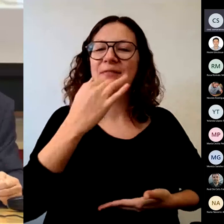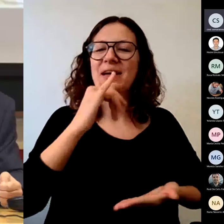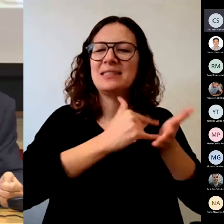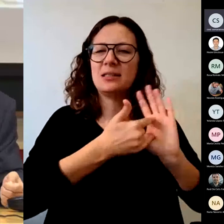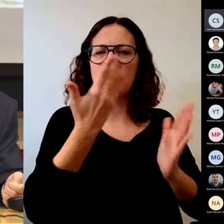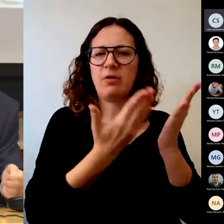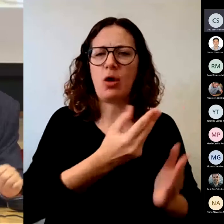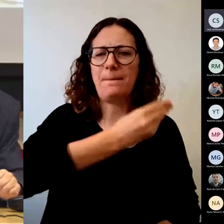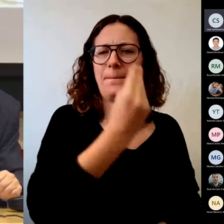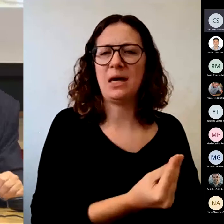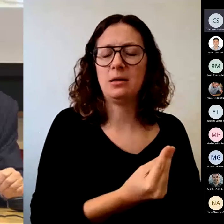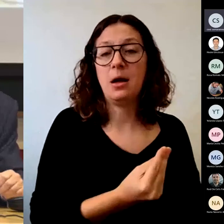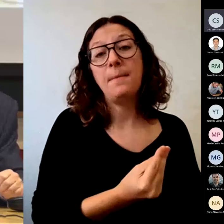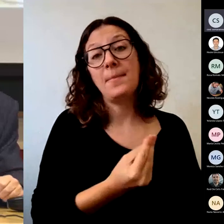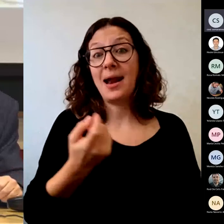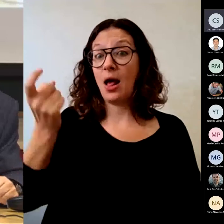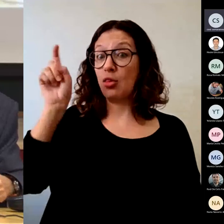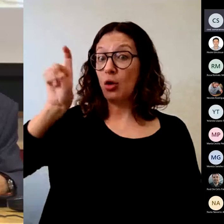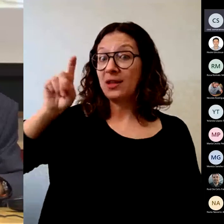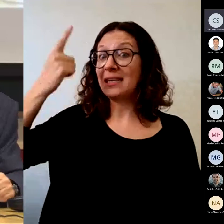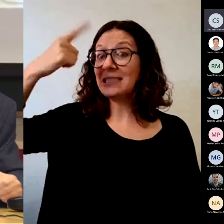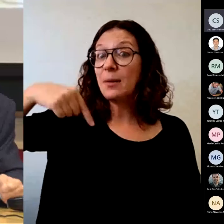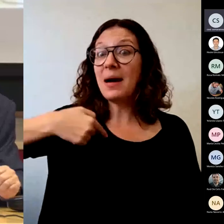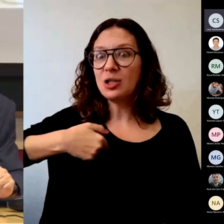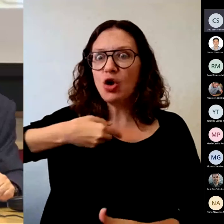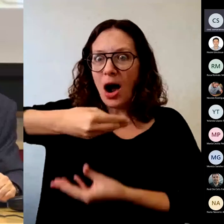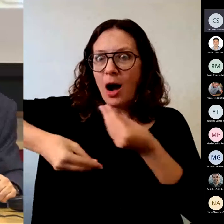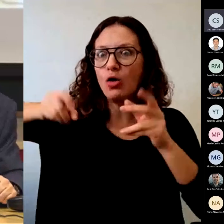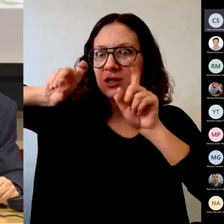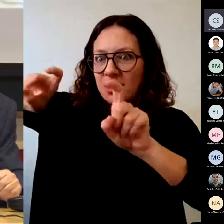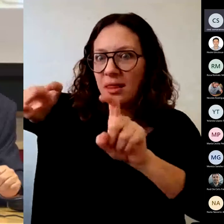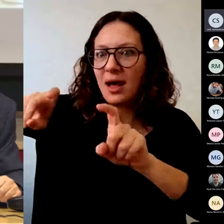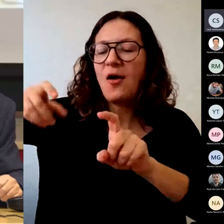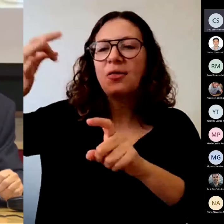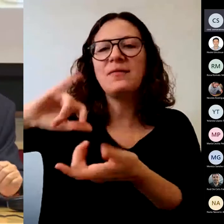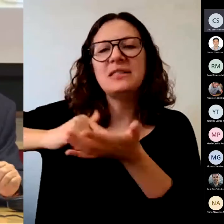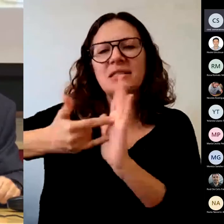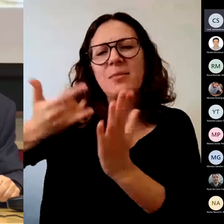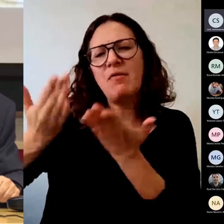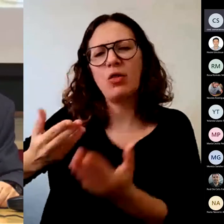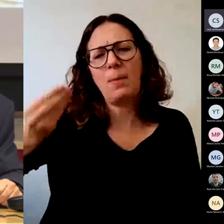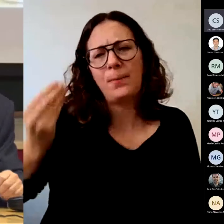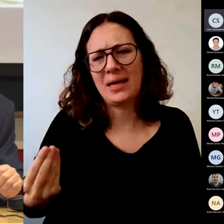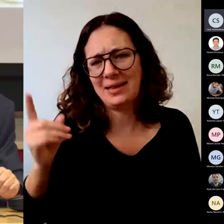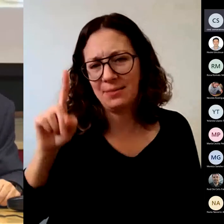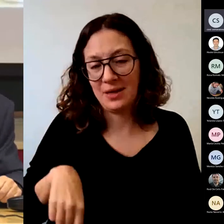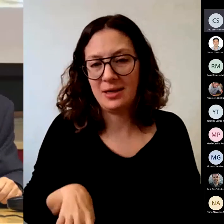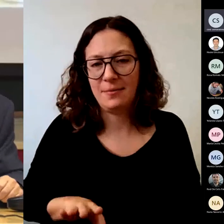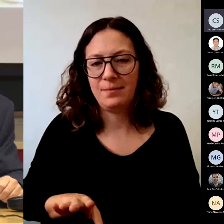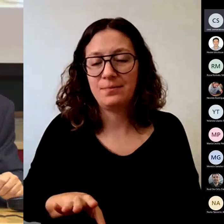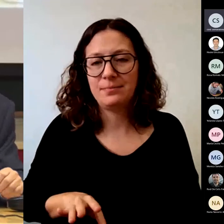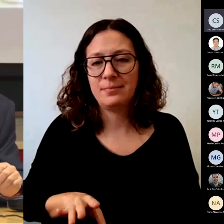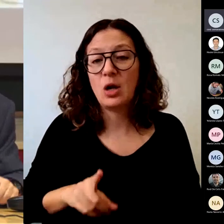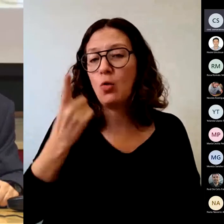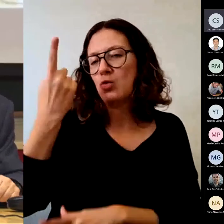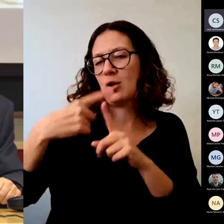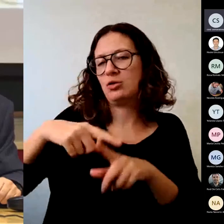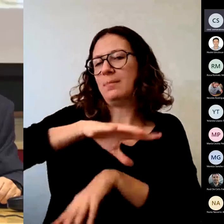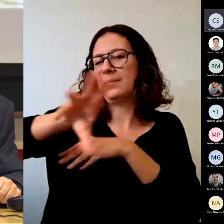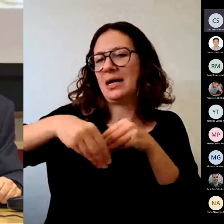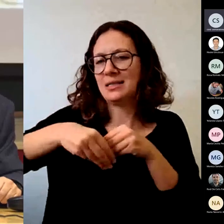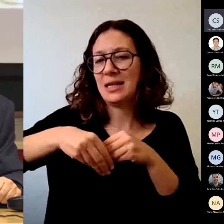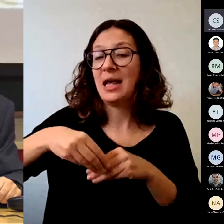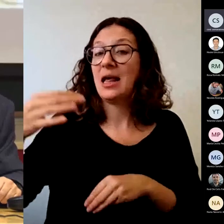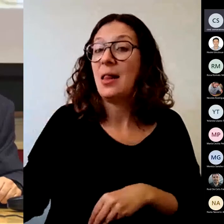y otra cosa más ya que Paula es experta tenemos que acostumbrarnos a evaluar nuestras evaluaciones